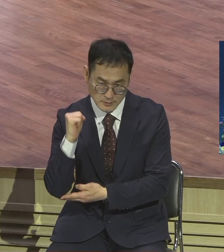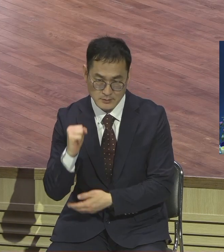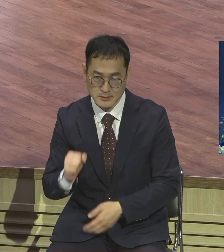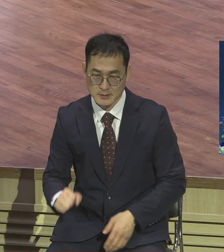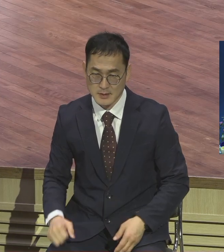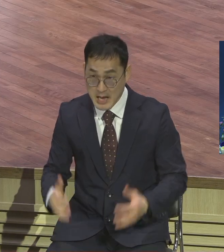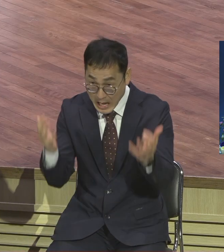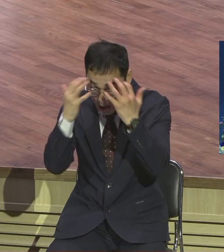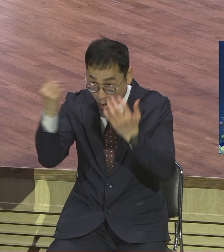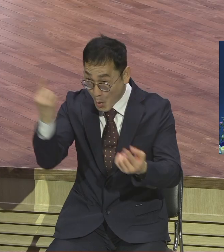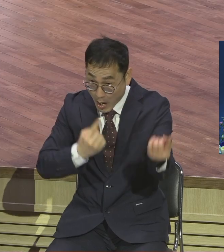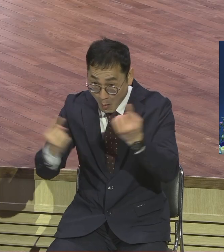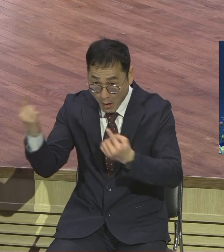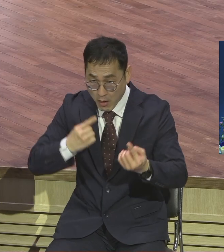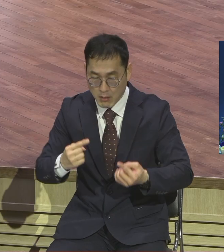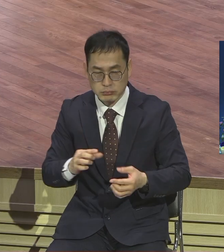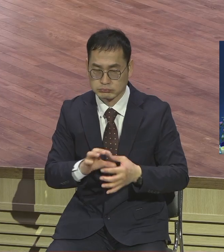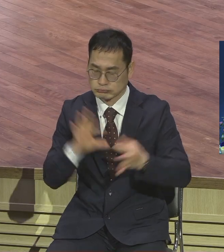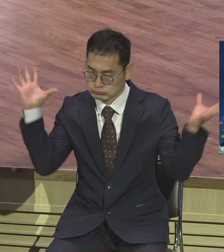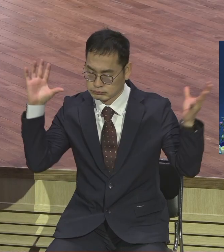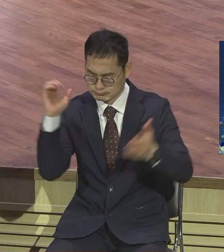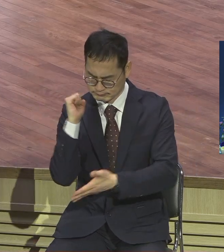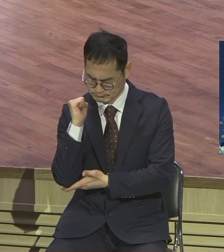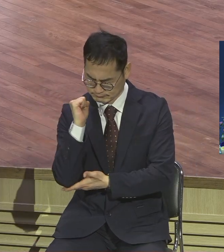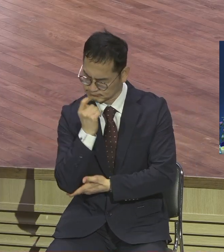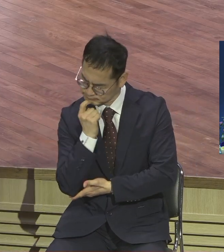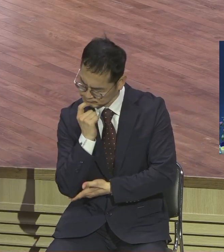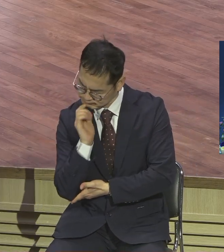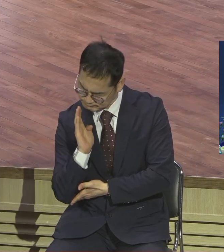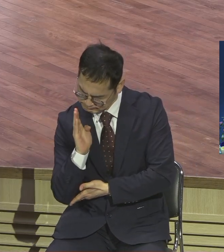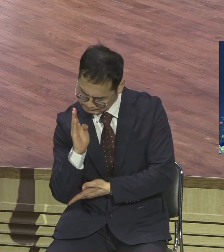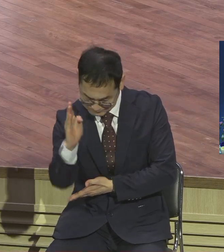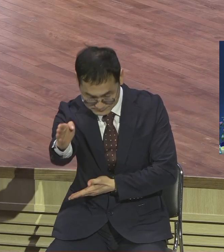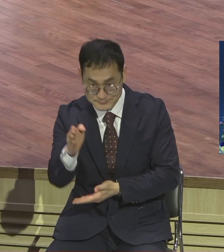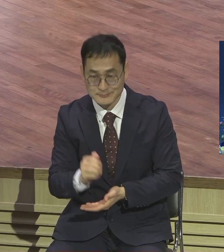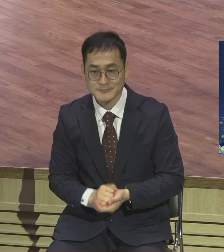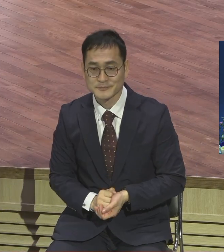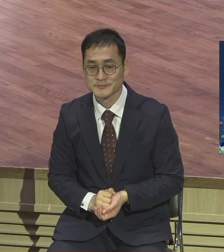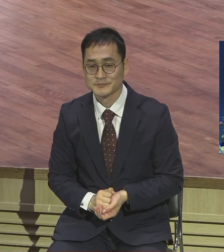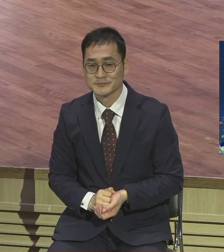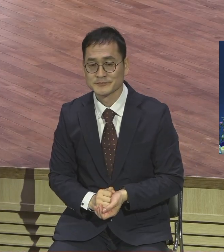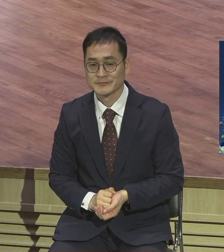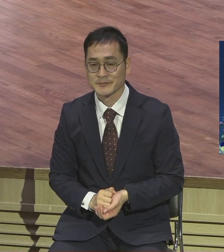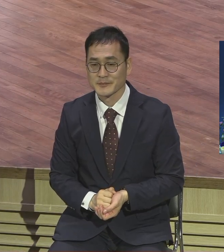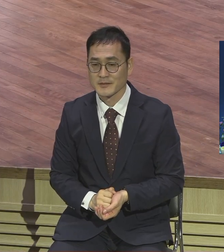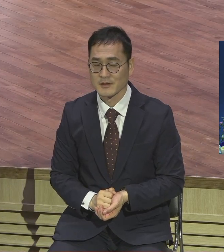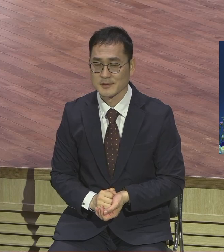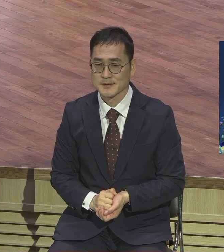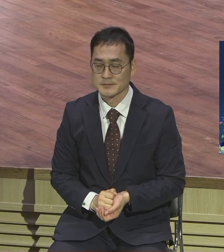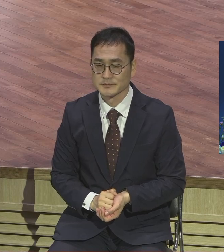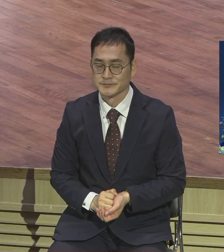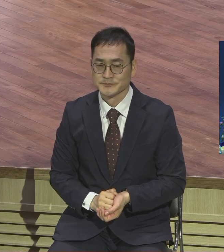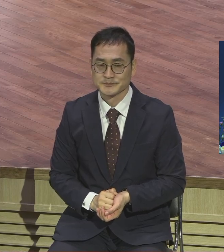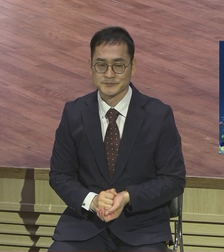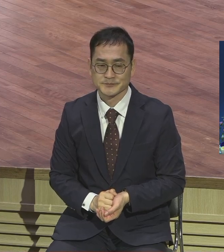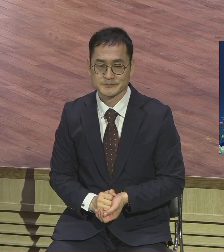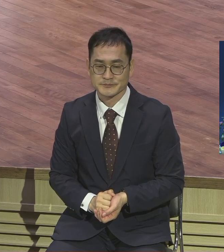그리고 자기가 해야 될 부분을 감당하면서 정말 참된 성공의 그런 자리로 그렇게